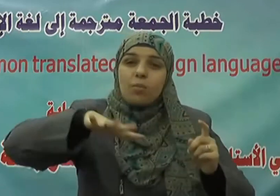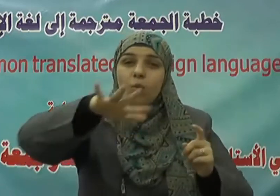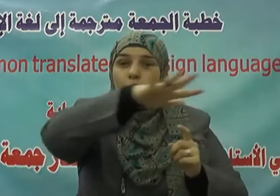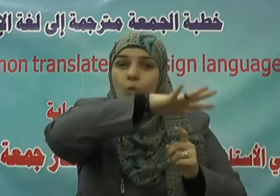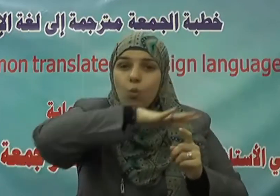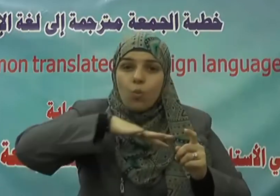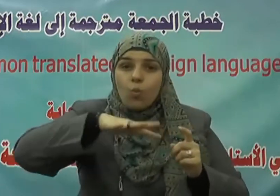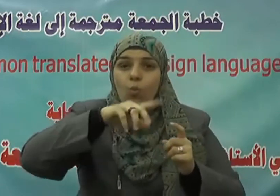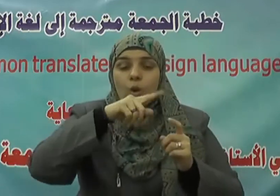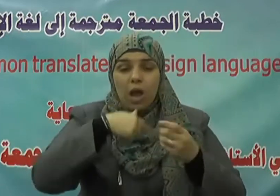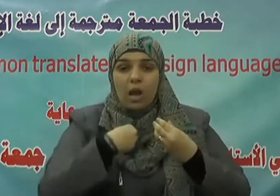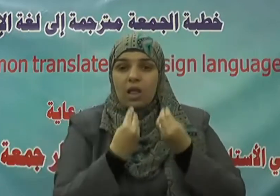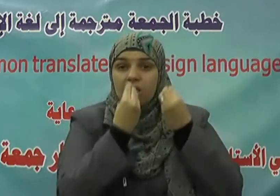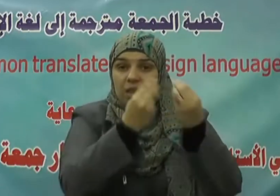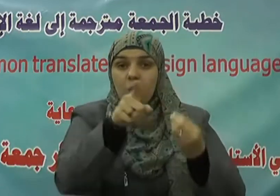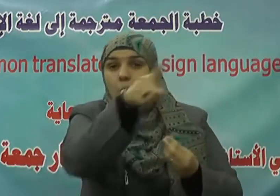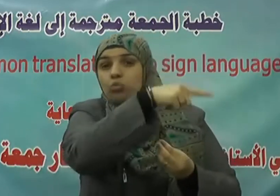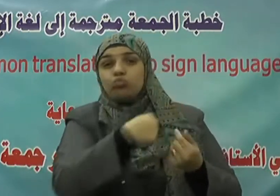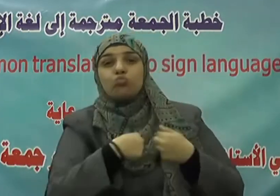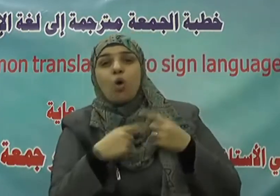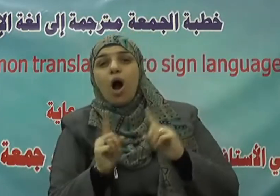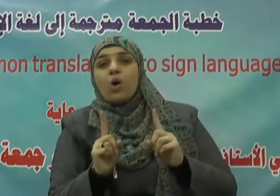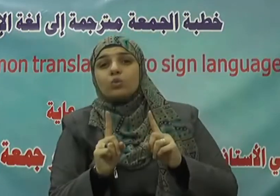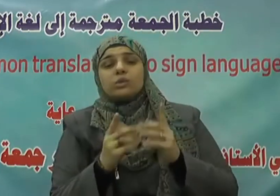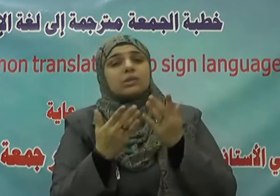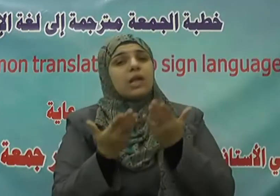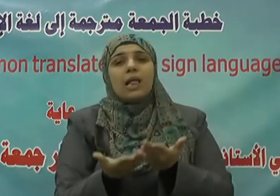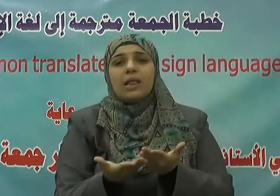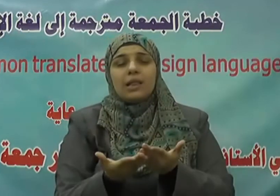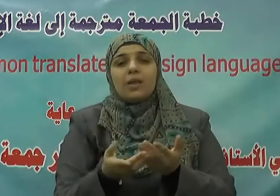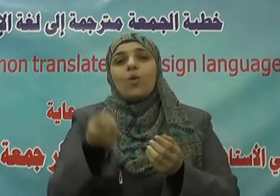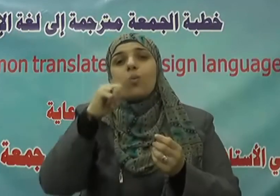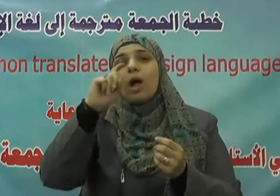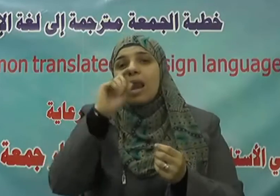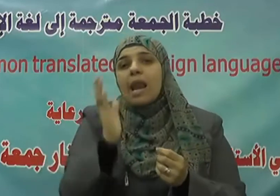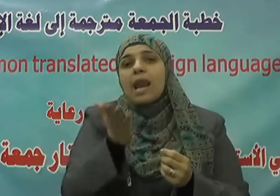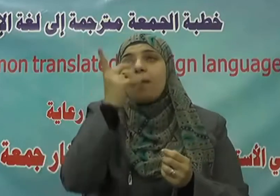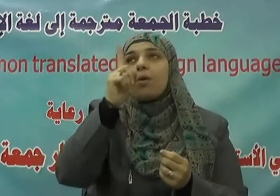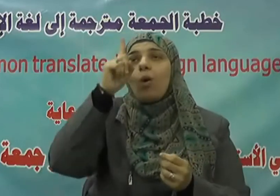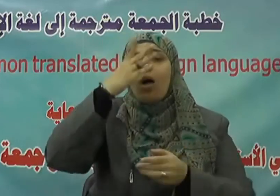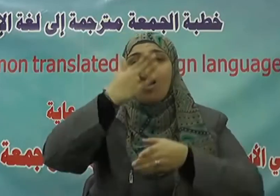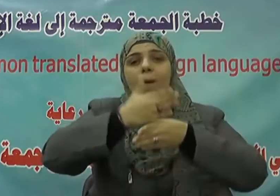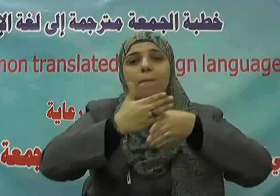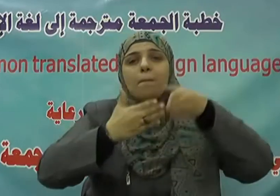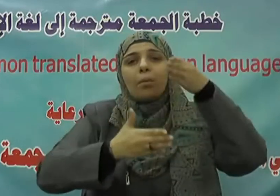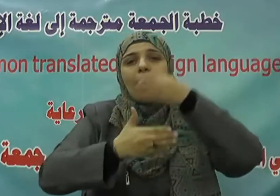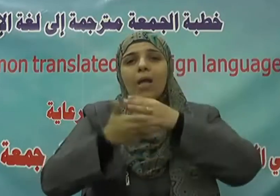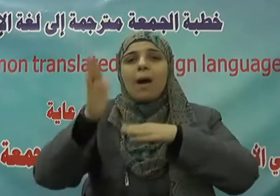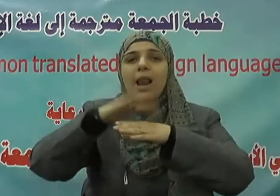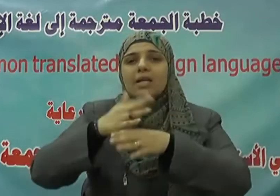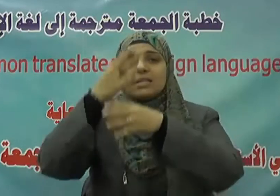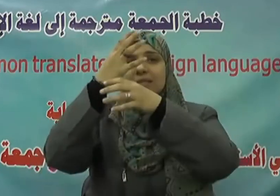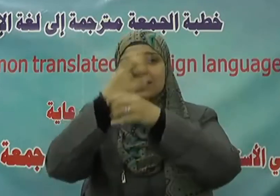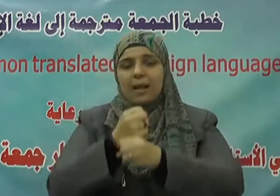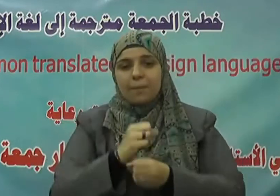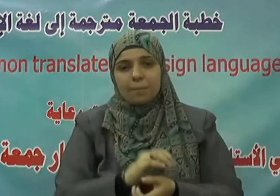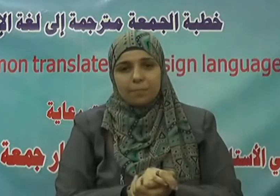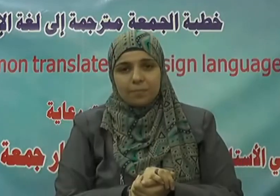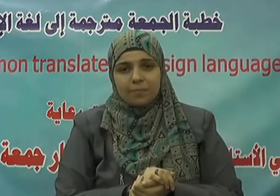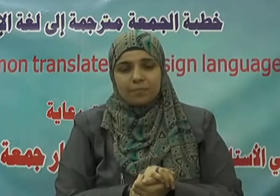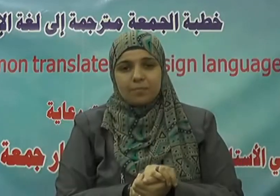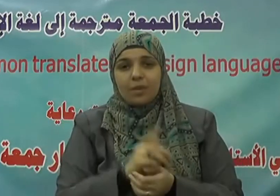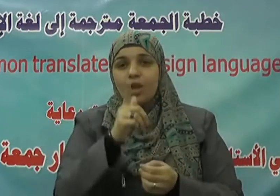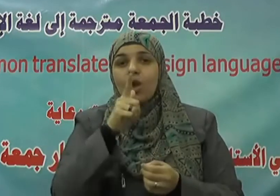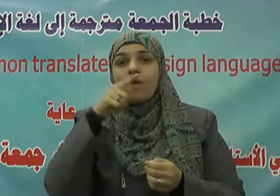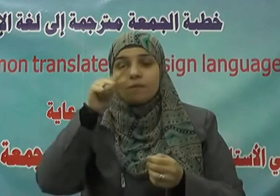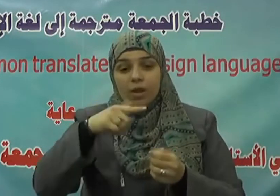كارهون وهذا نبي الله إبراهيم عليه السلام يقيم